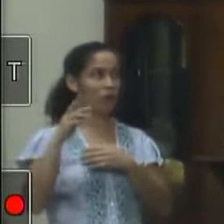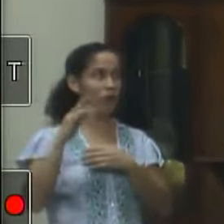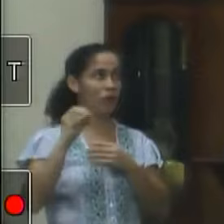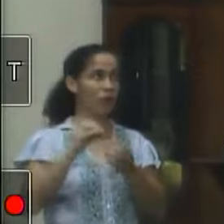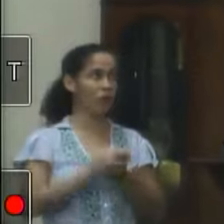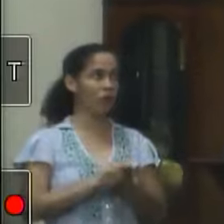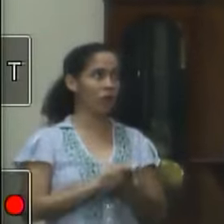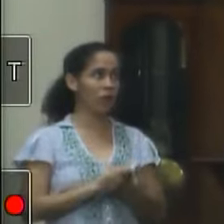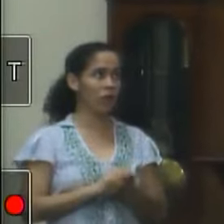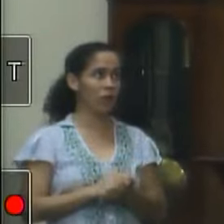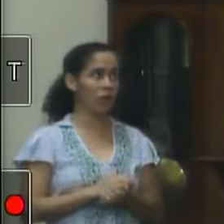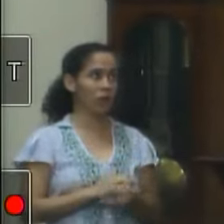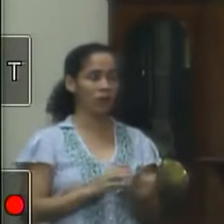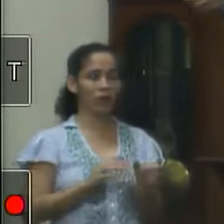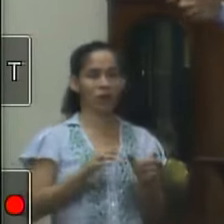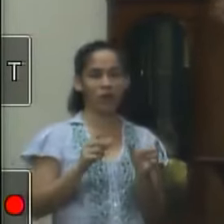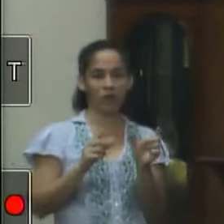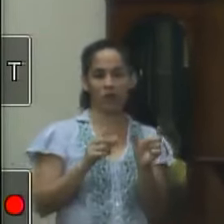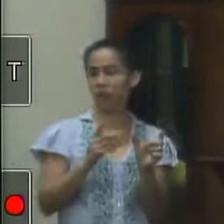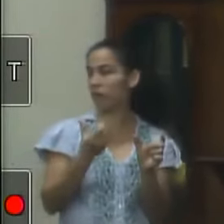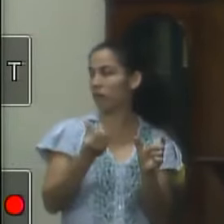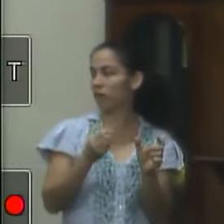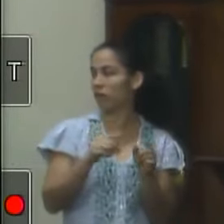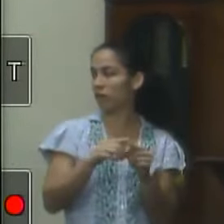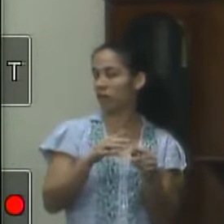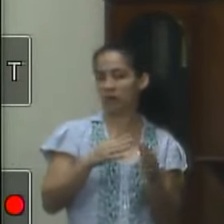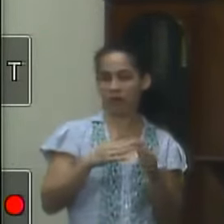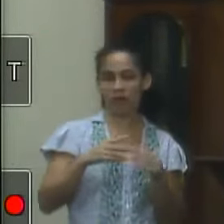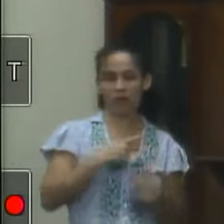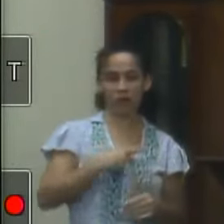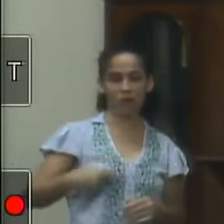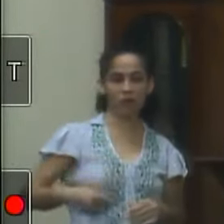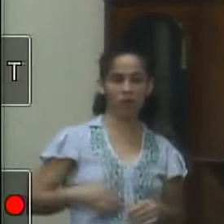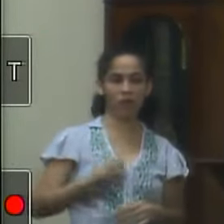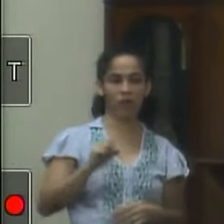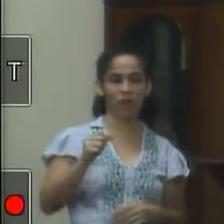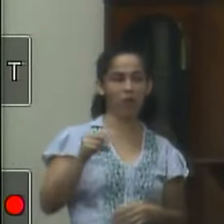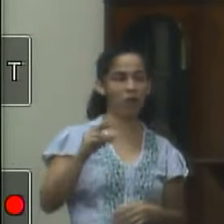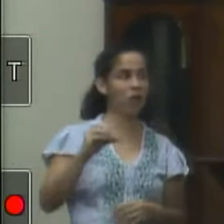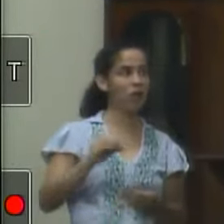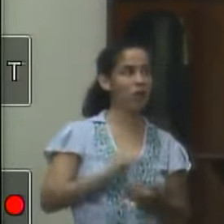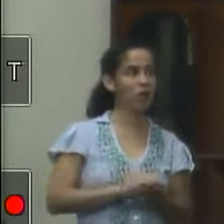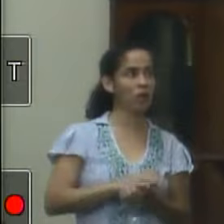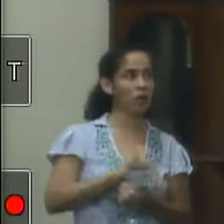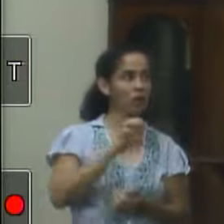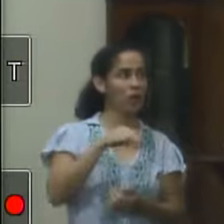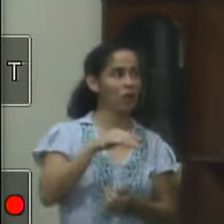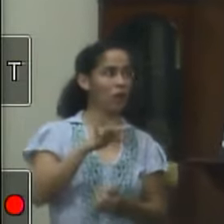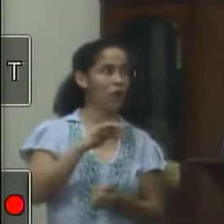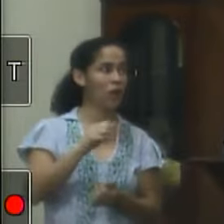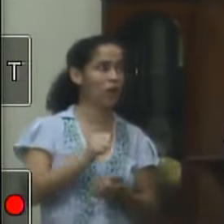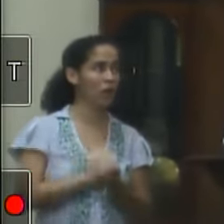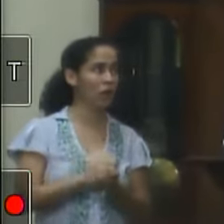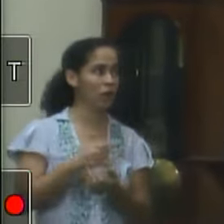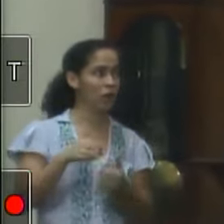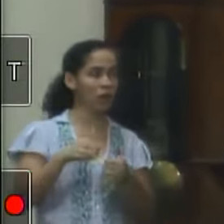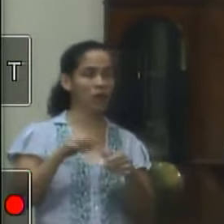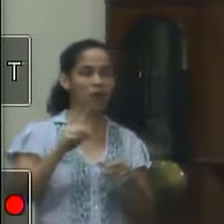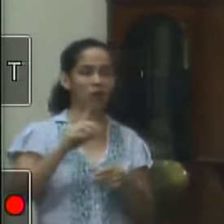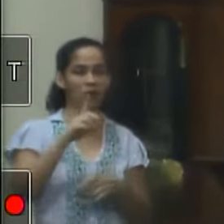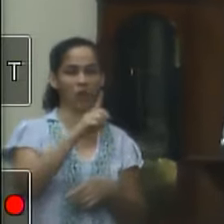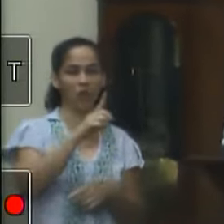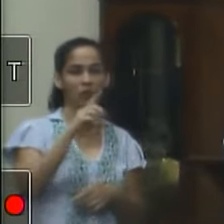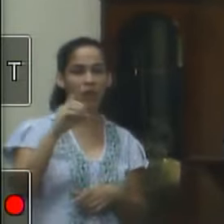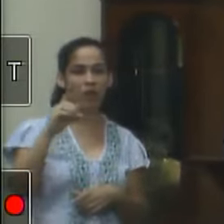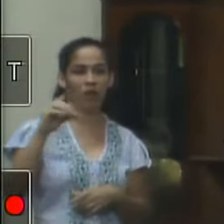a ele essa margem para o presidente Saulo Correia pois para minha surpresa as emendas que eu fiz no PPA não estavam na LDO